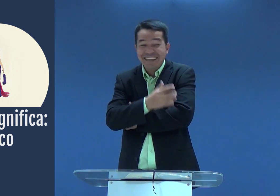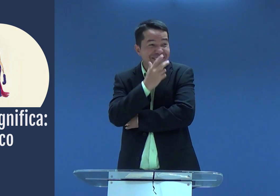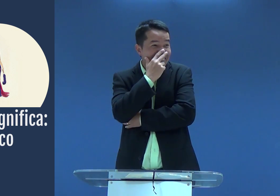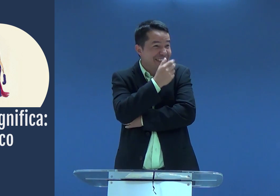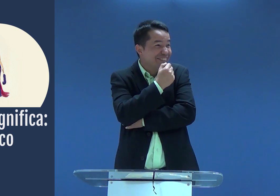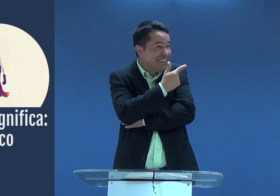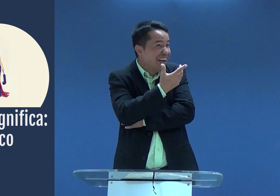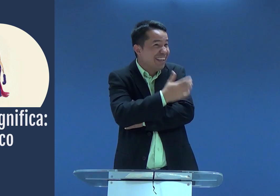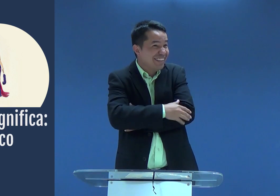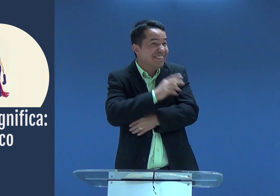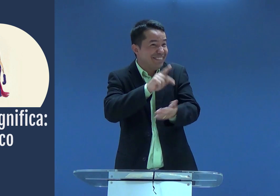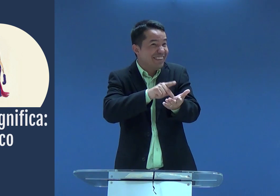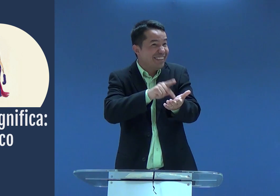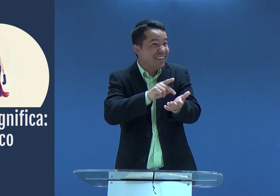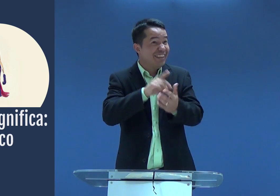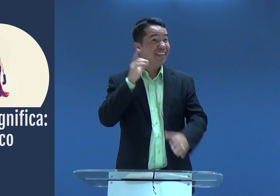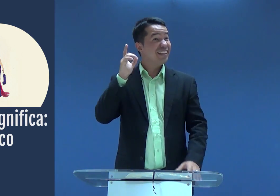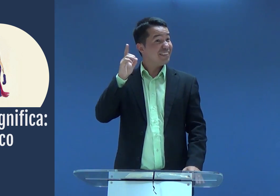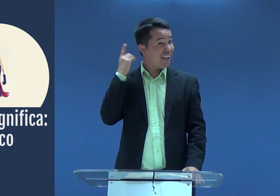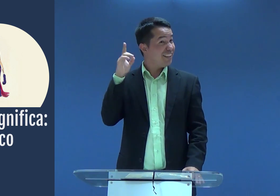A palavra, né, o nome dela significa isso,